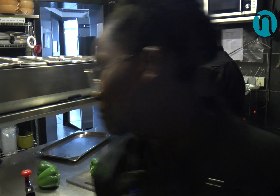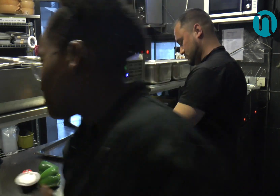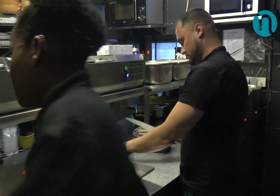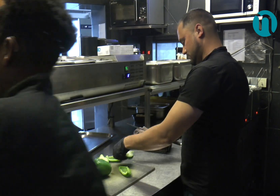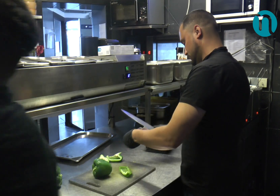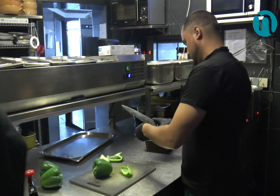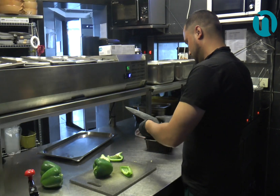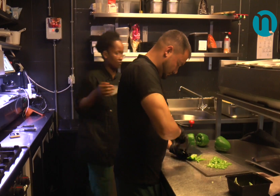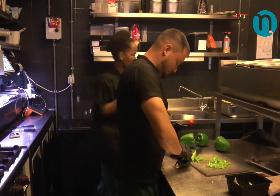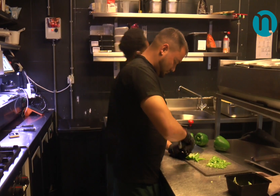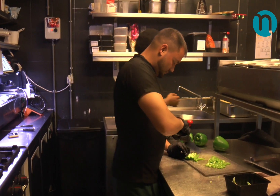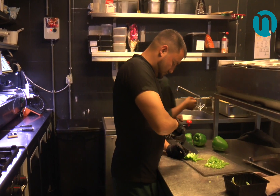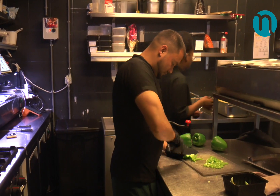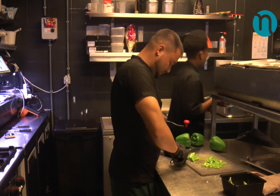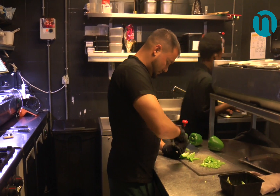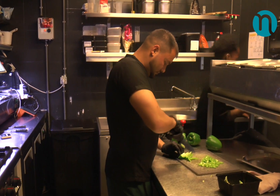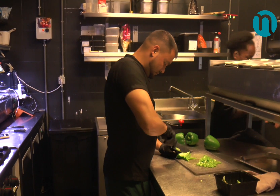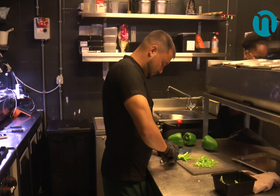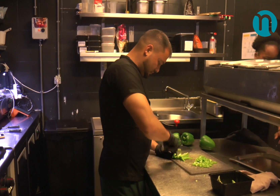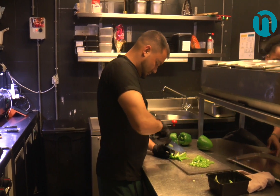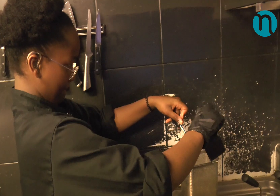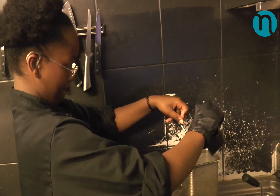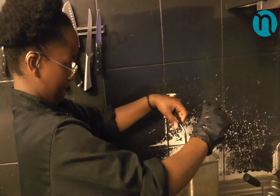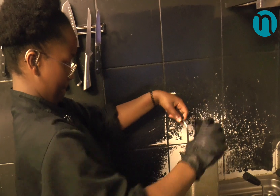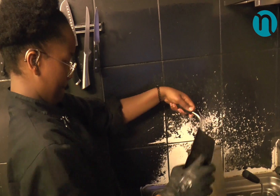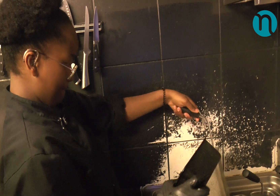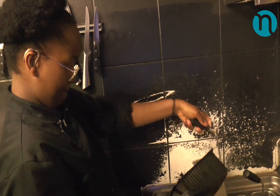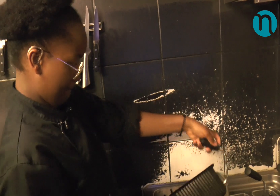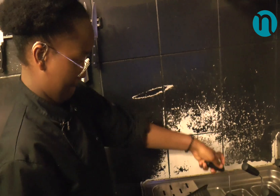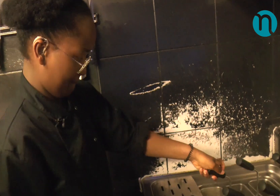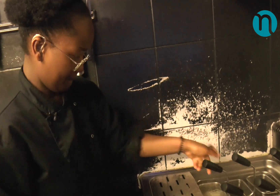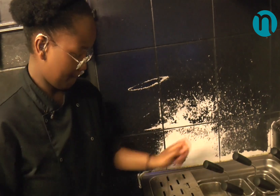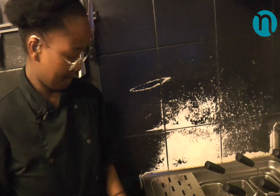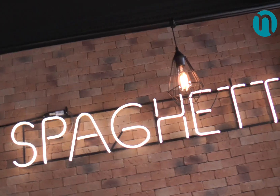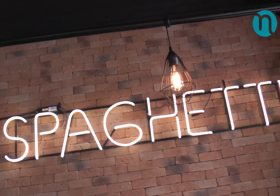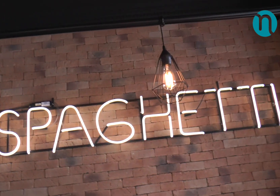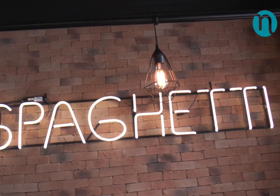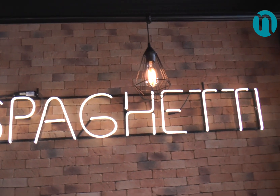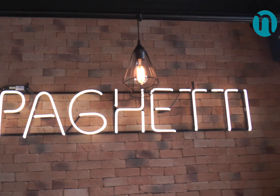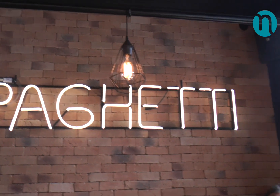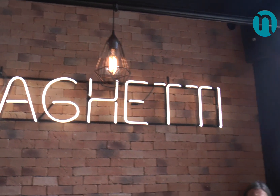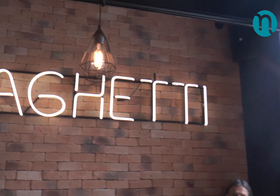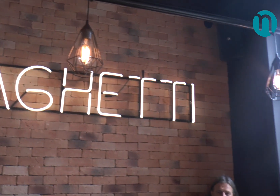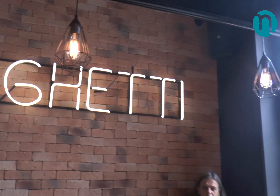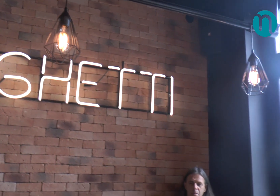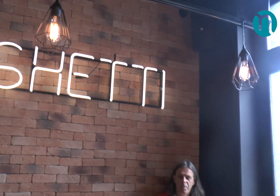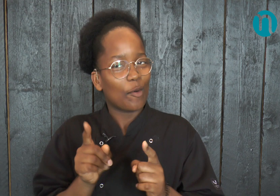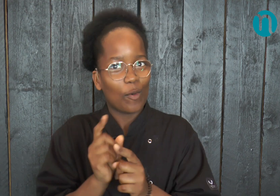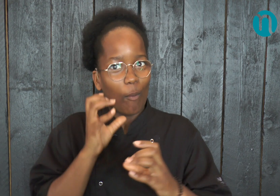gebaren want ik heb ze aangeleerd dus dat is heel leuk om hier op die manier te werken. We lachen veel samen, we maken